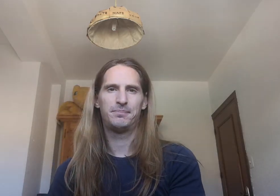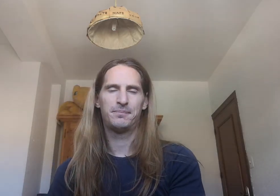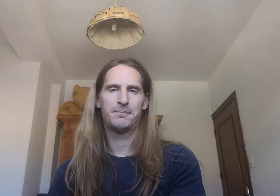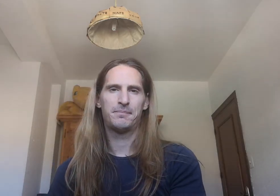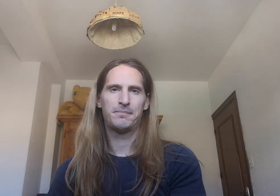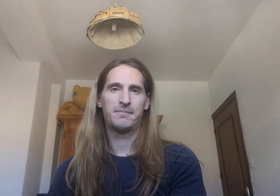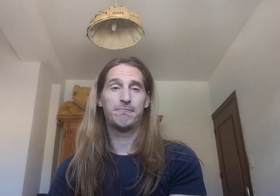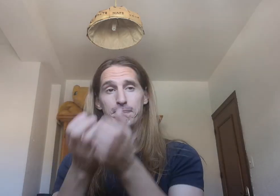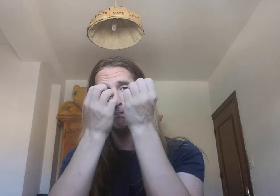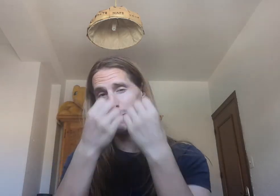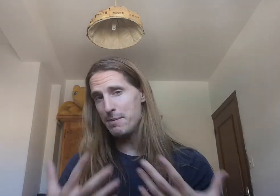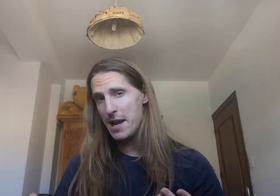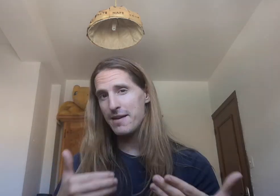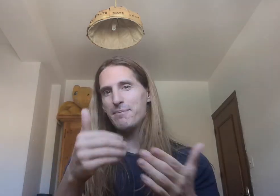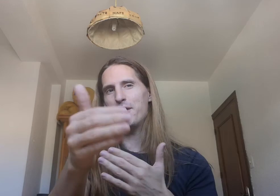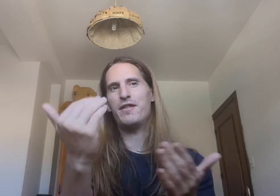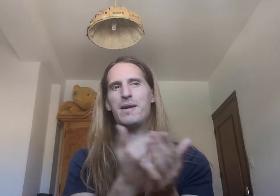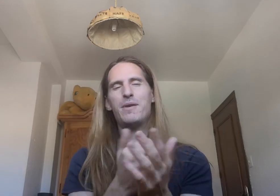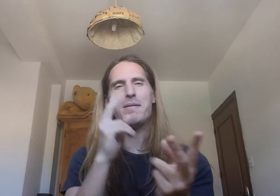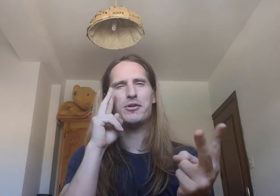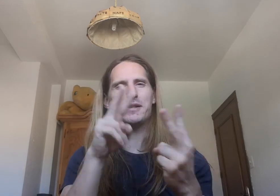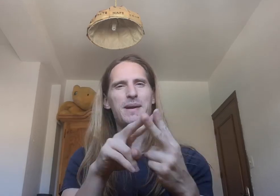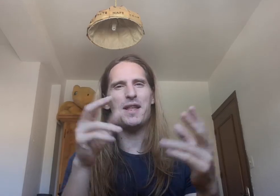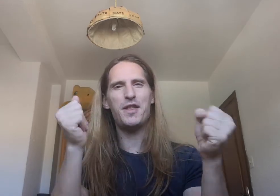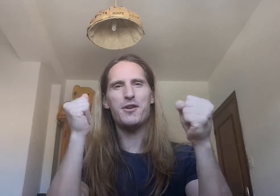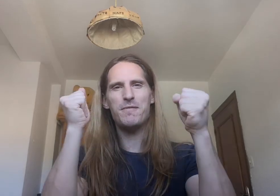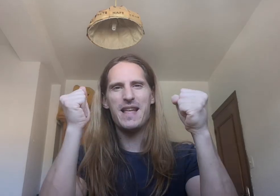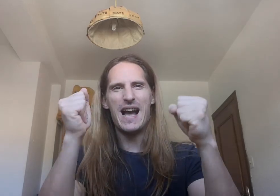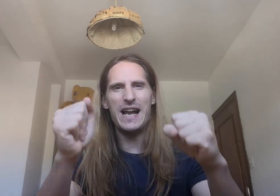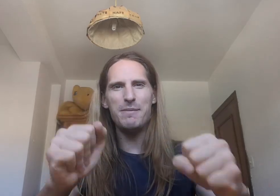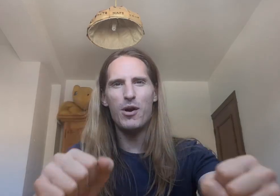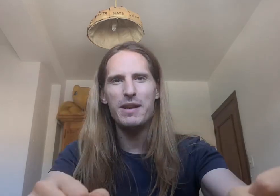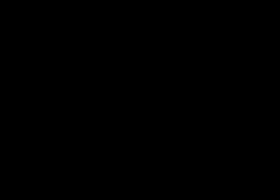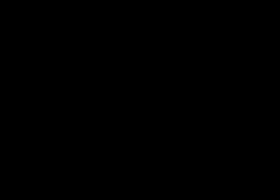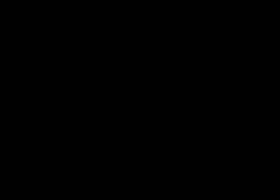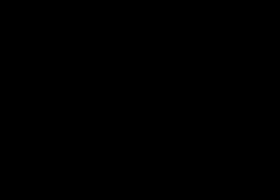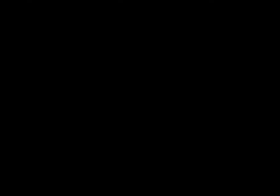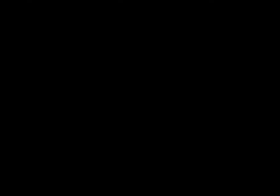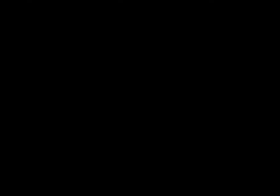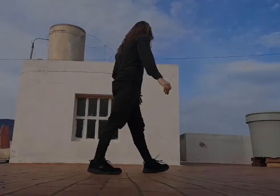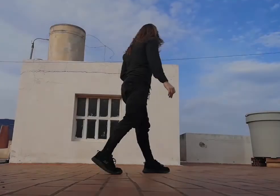muy bien pues nos vemos la próxima lección ánimo ánimo y